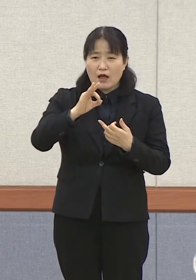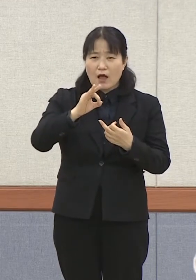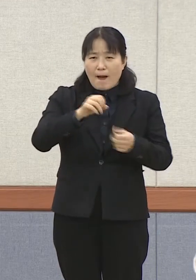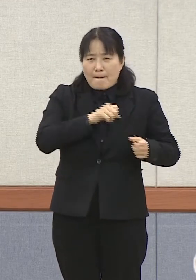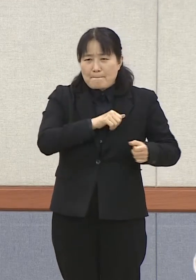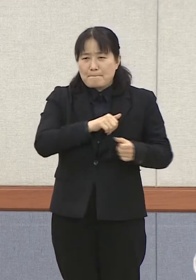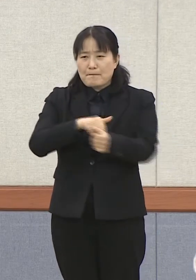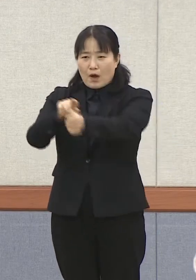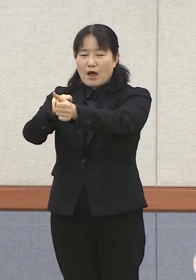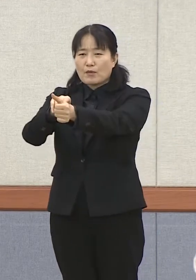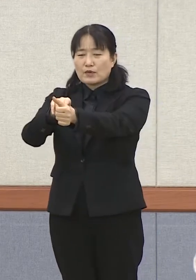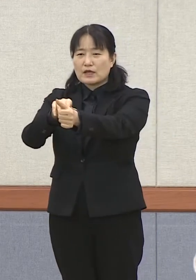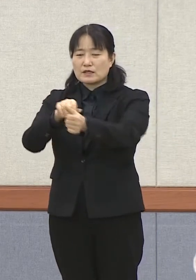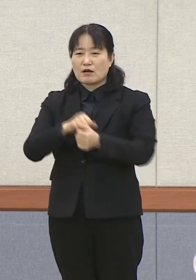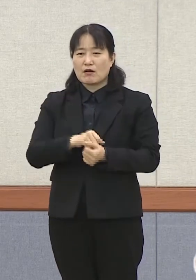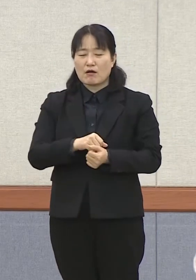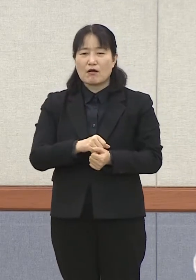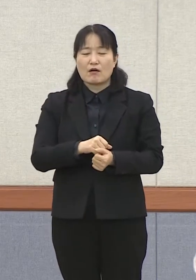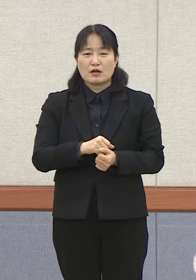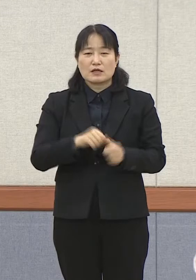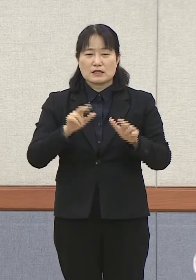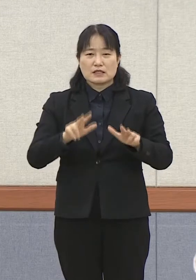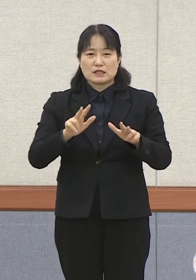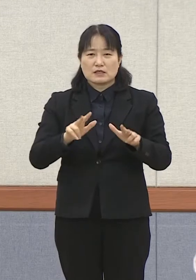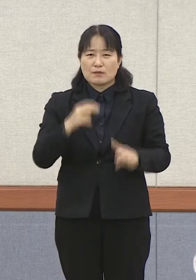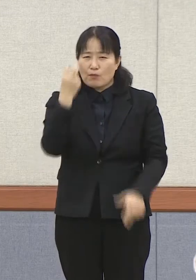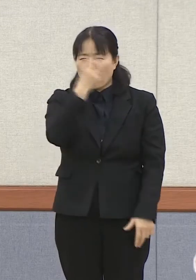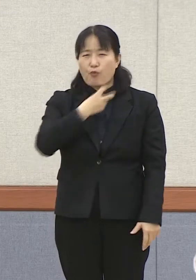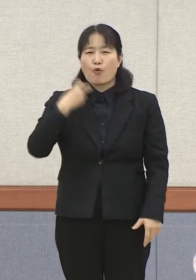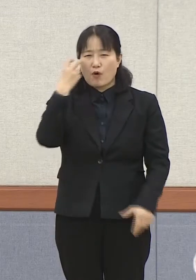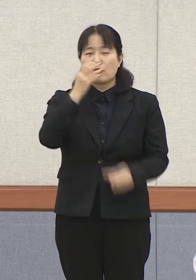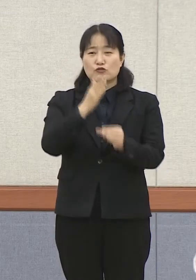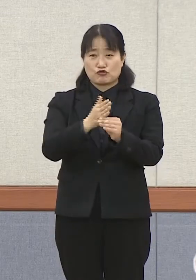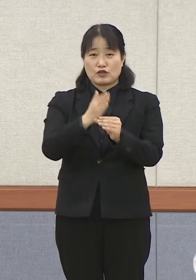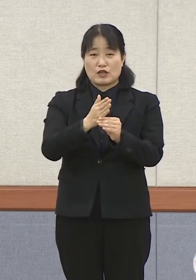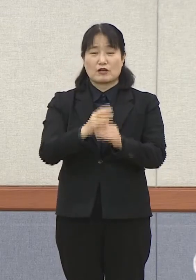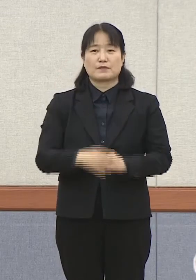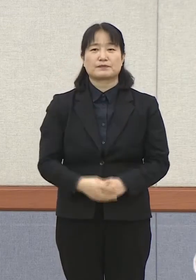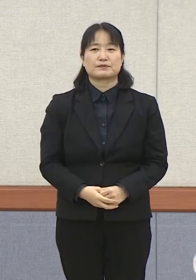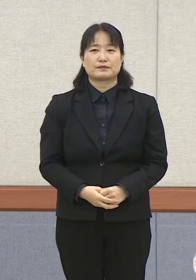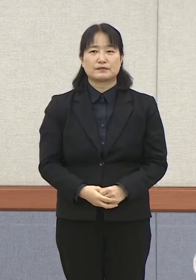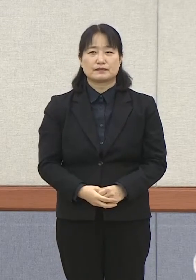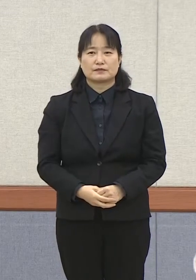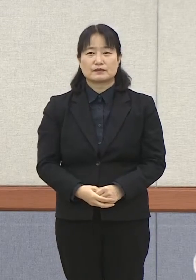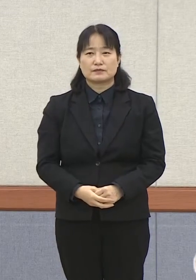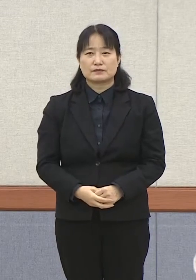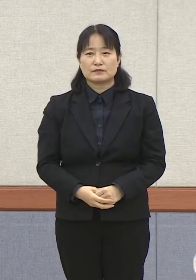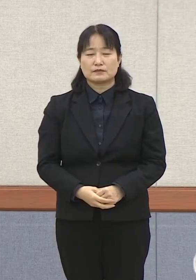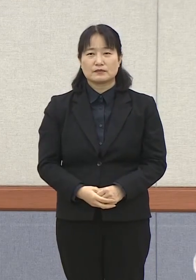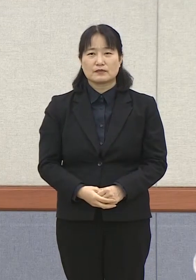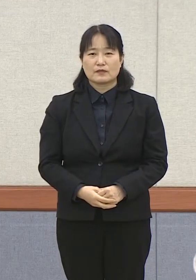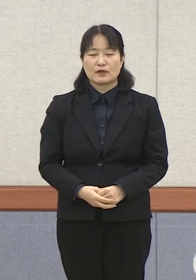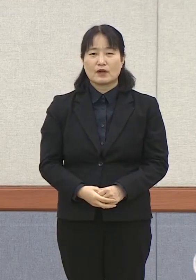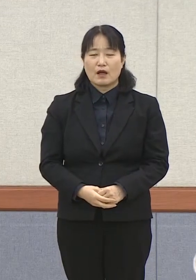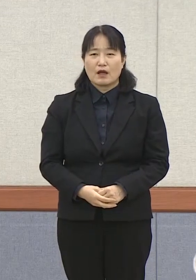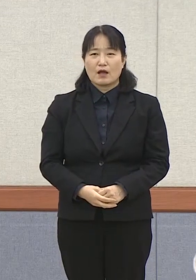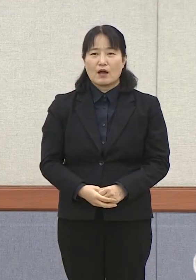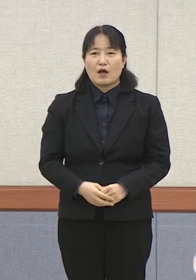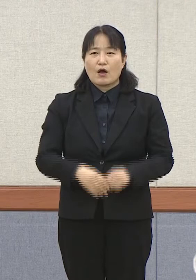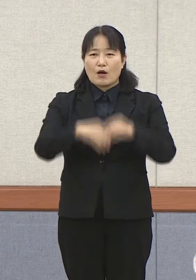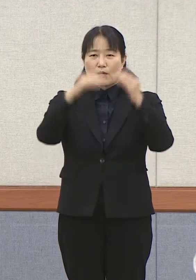증편을 해서 저희들이 지금 역학조사 중에 우전 중부터 실시하고 있습니다. 전원 아마